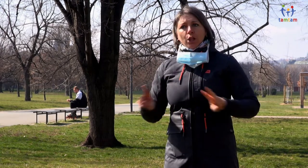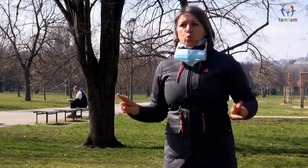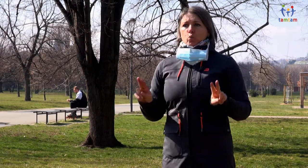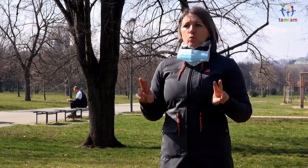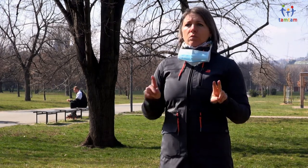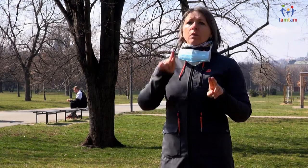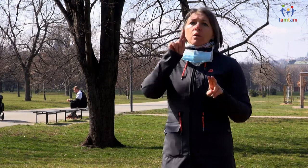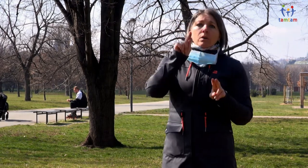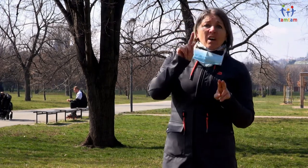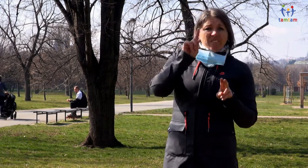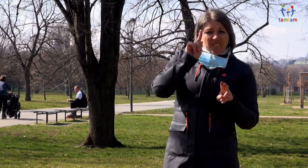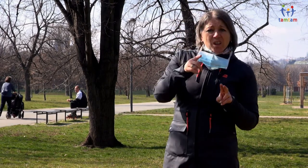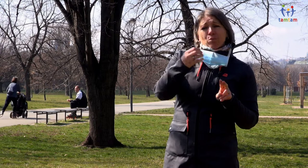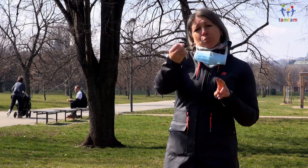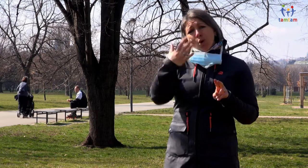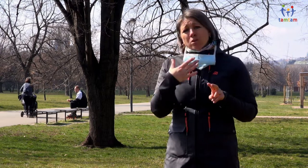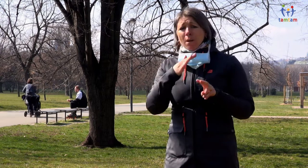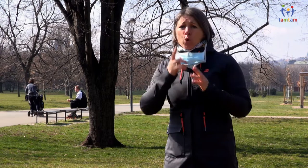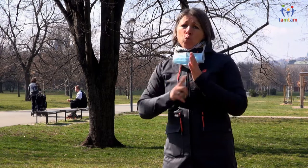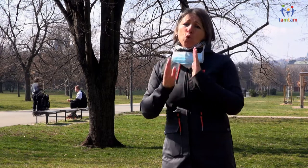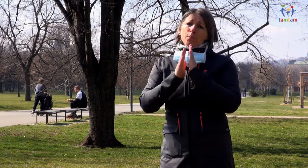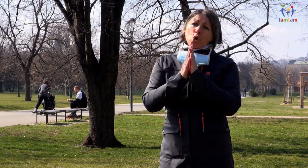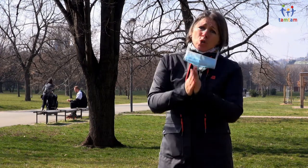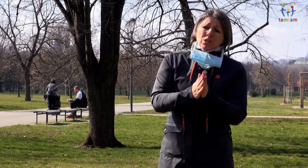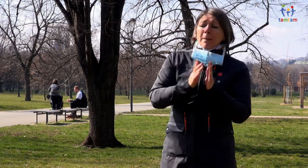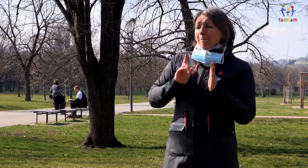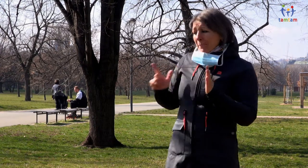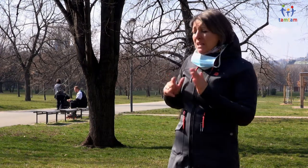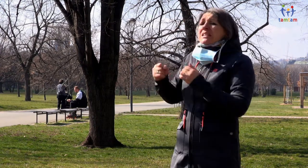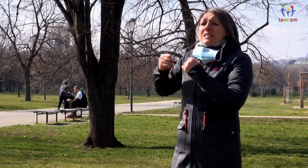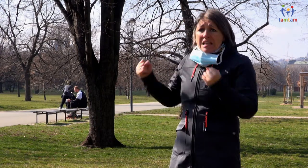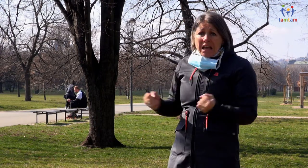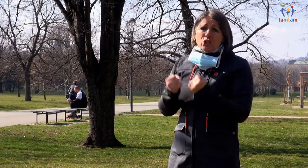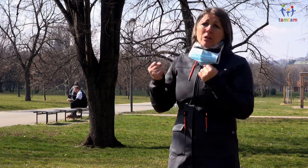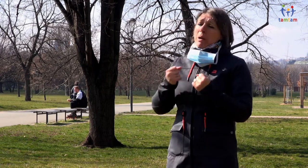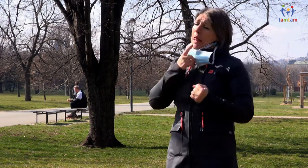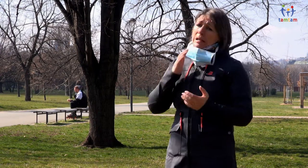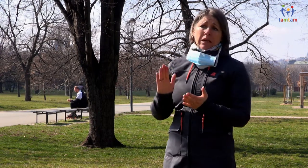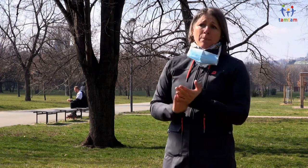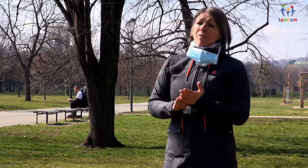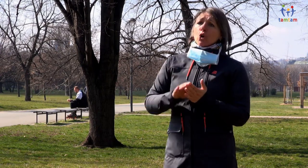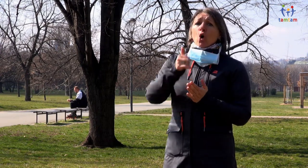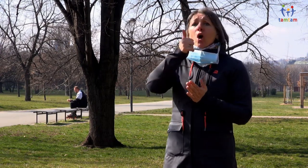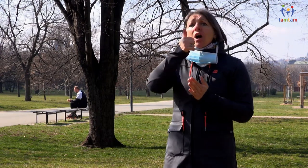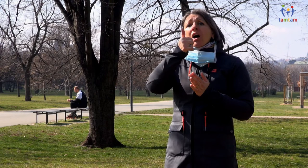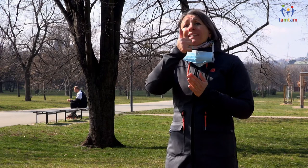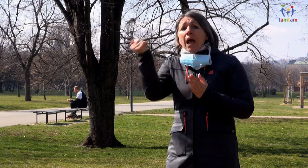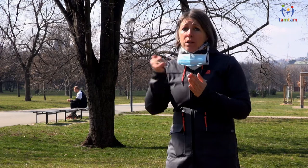posíláte nám toho hodně, snažíme se, nedaří se nám to za den zvládnout ten úkol. Prosím,